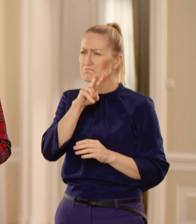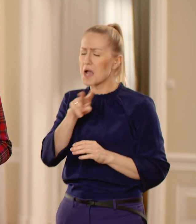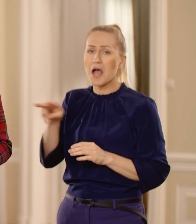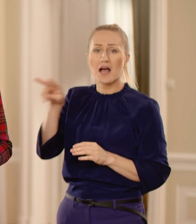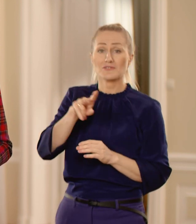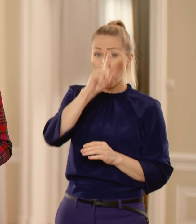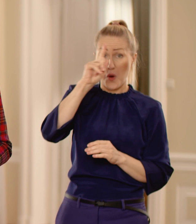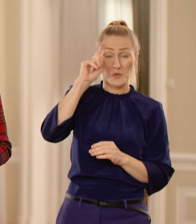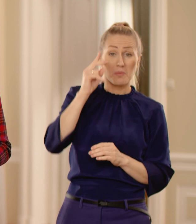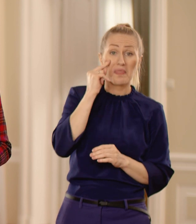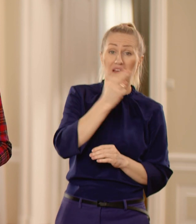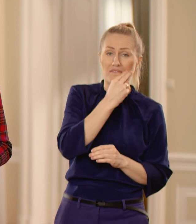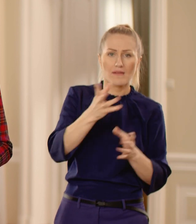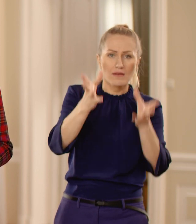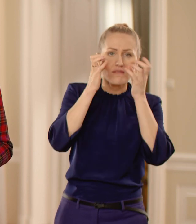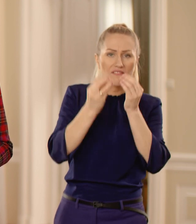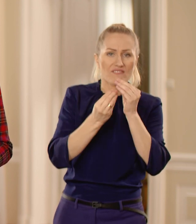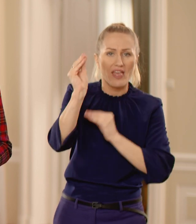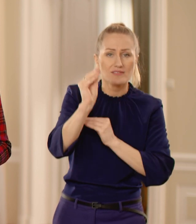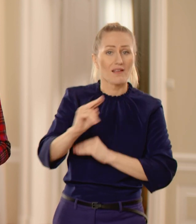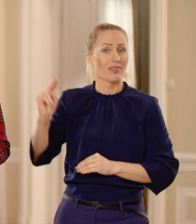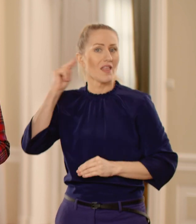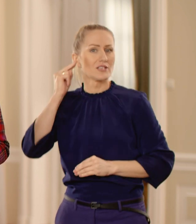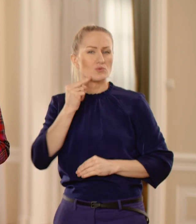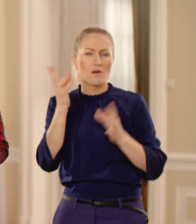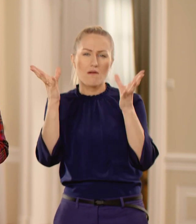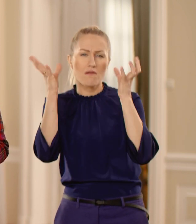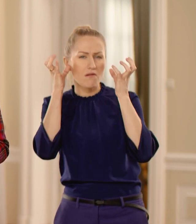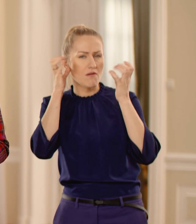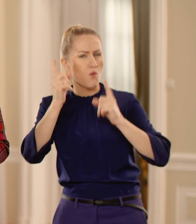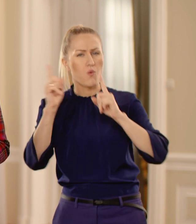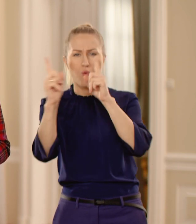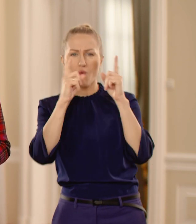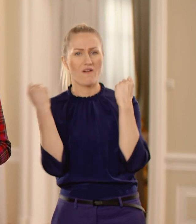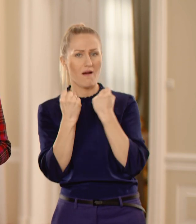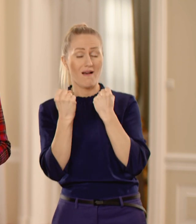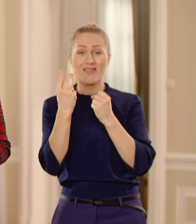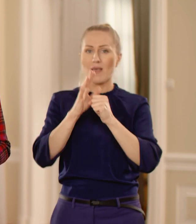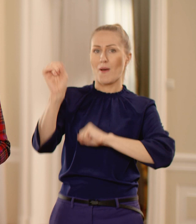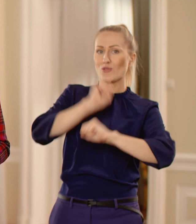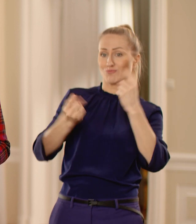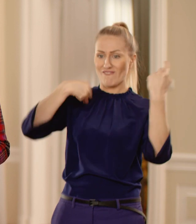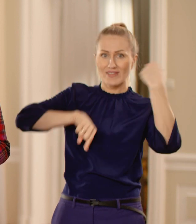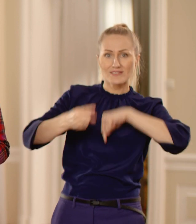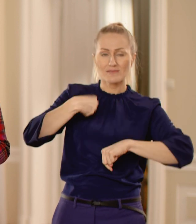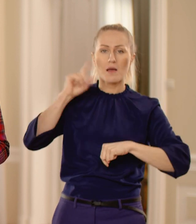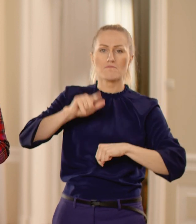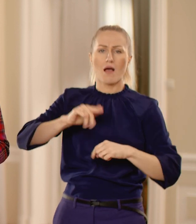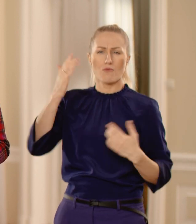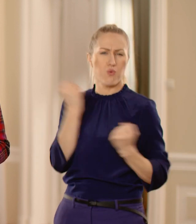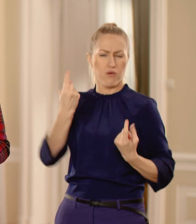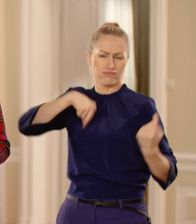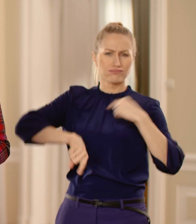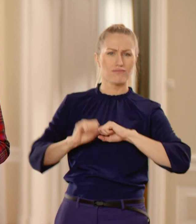że niewidzący widzą więcej, niesłyszący bardzo uważnie słuchają, niepełnosprawni fizycznie zaskakują sprawnością,